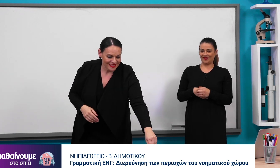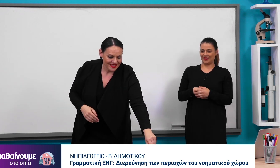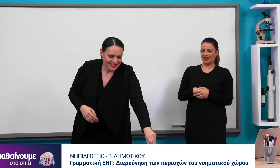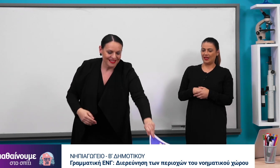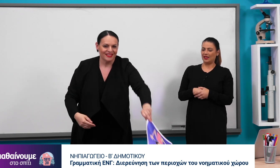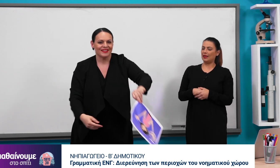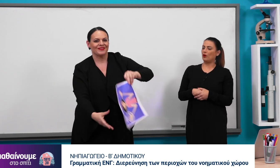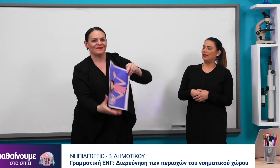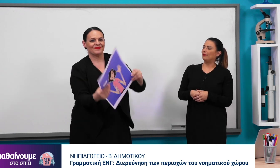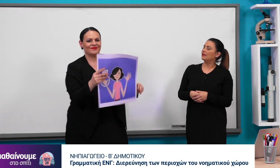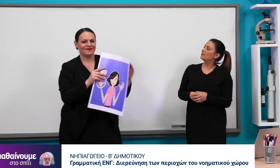Οι επόμενοι θες.